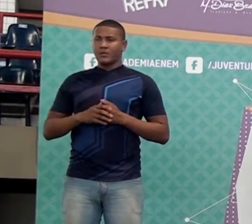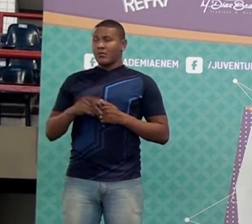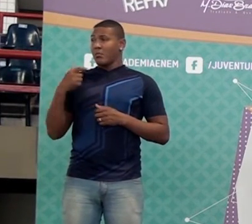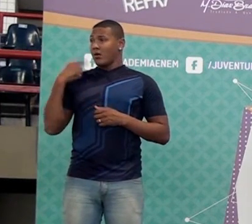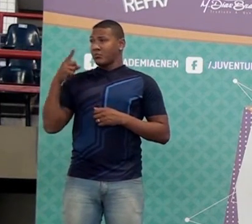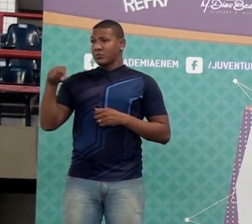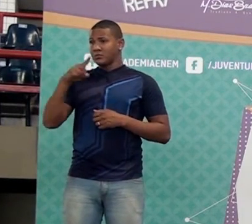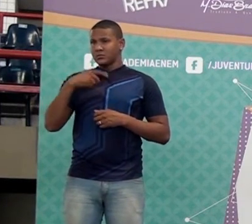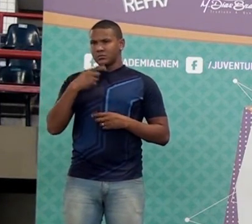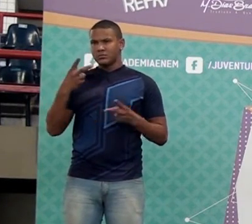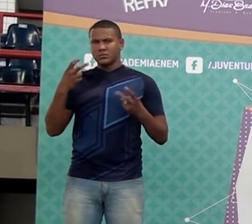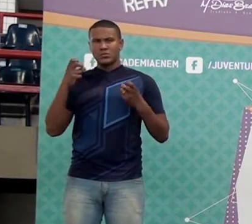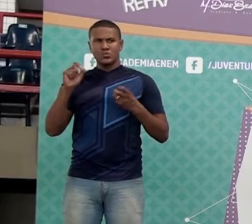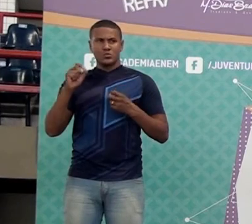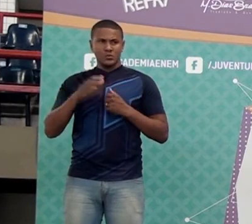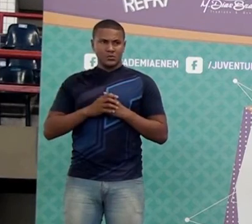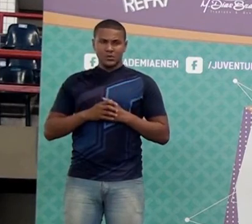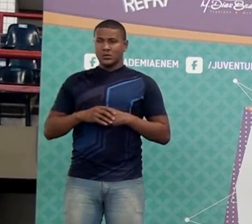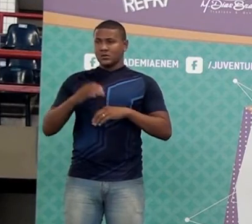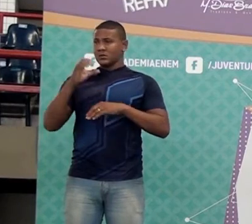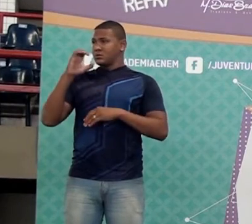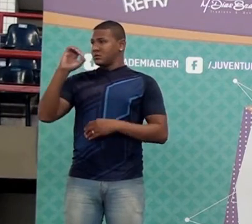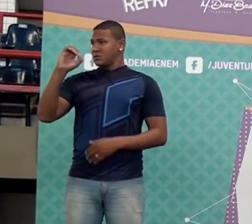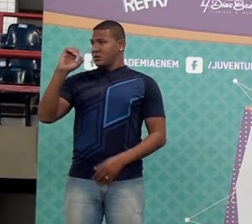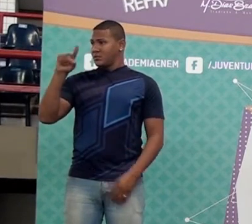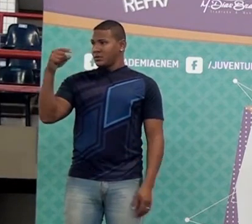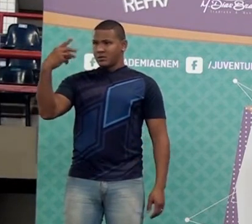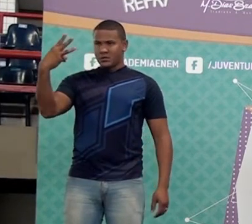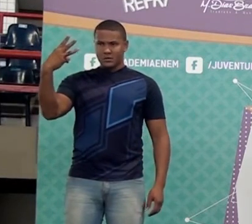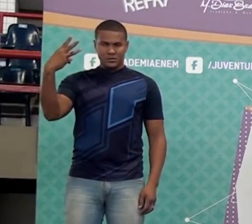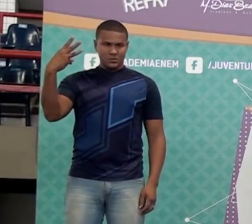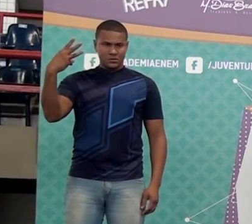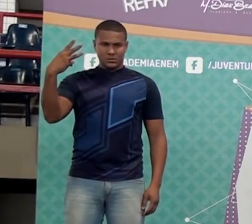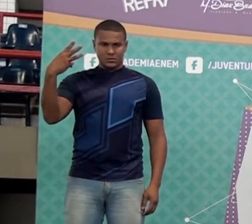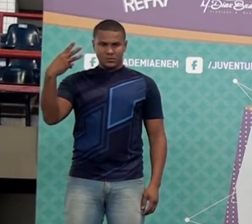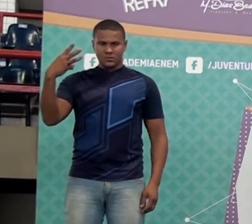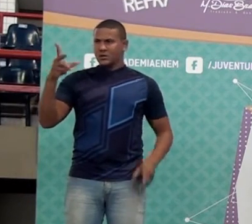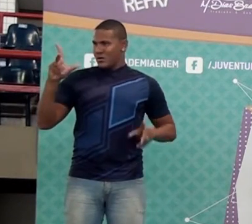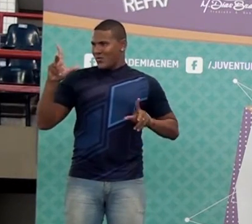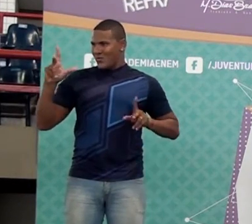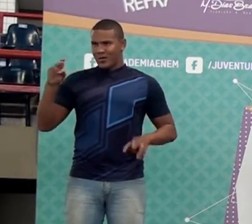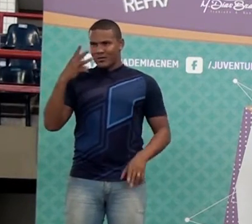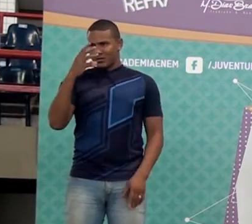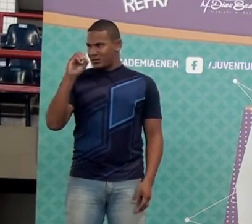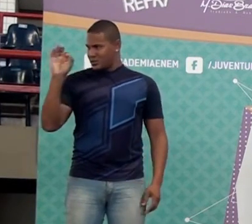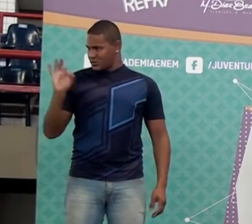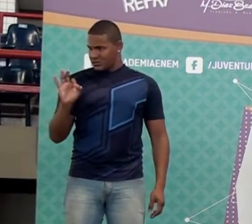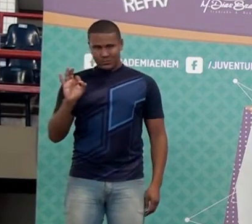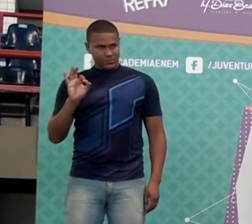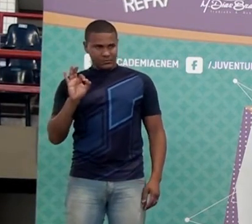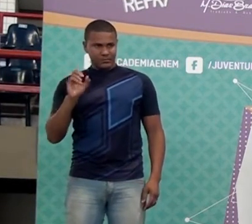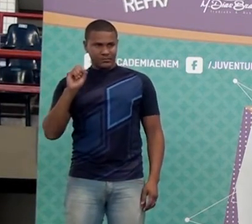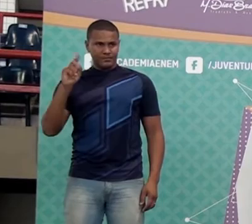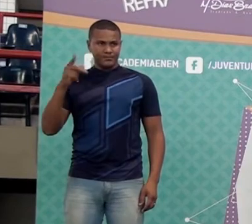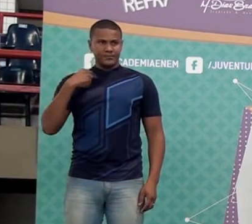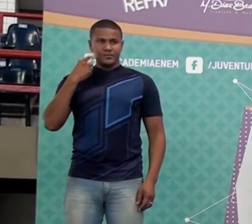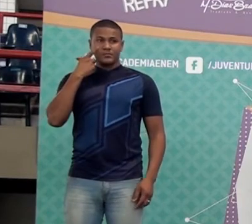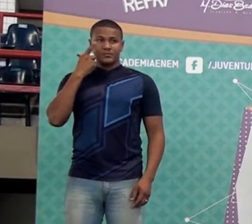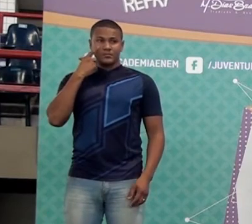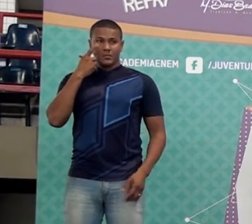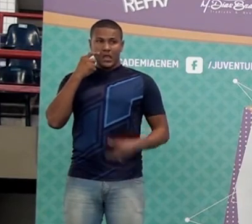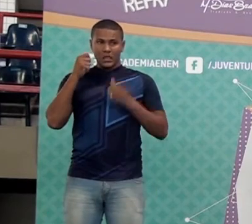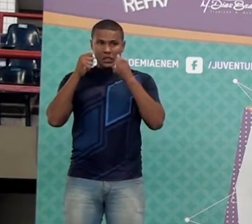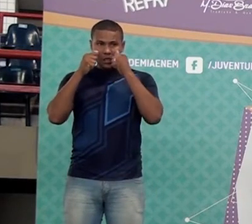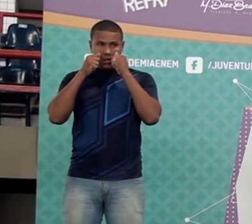você tiver zero vírgula três, zero vírgula três, é a mesma coisa que trinta por cento. Quero que vocês agora prestem atenção numa coisa, tá?